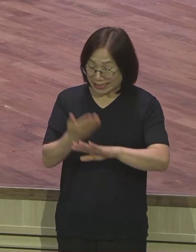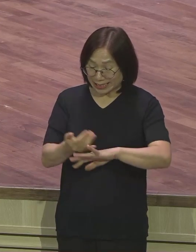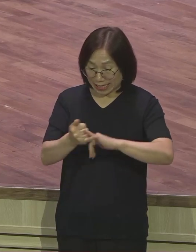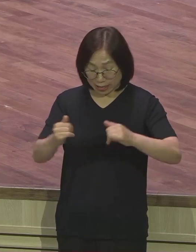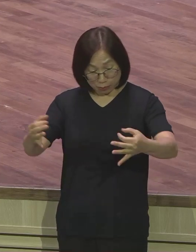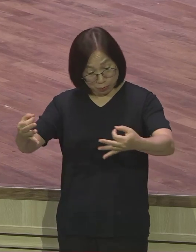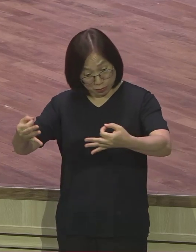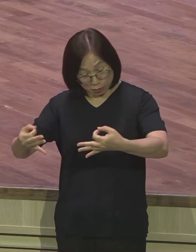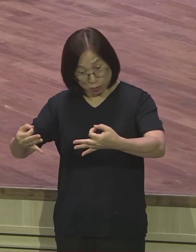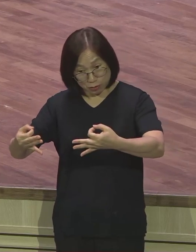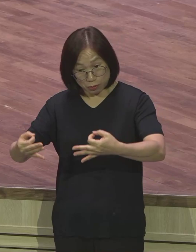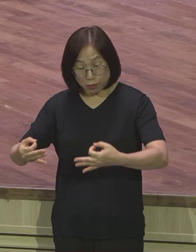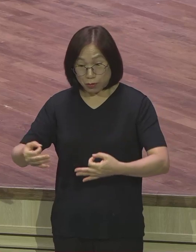일을 해야 된다라고 착각합니다.